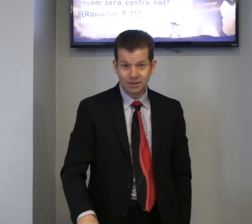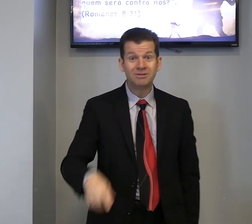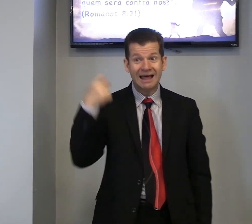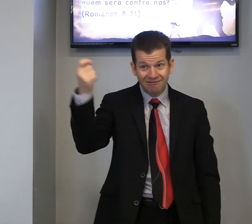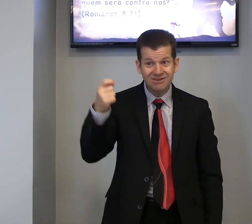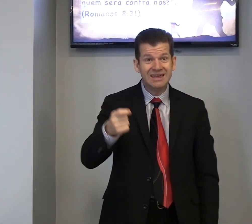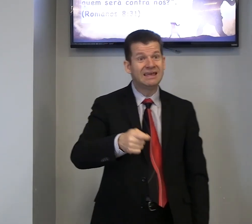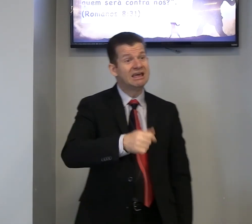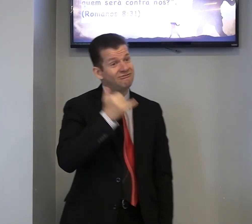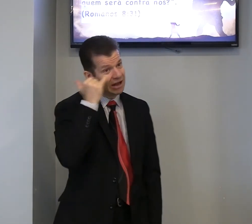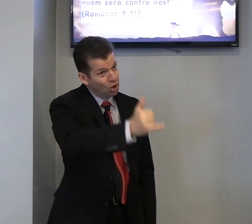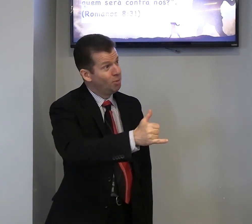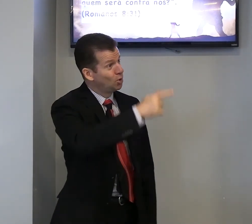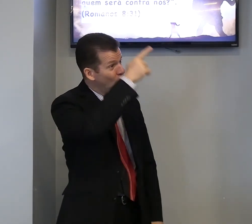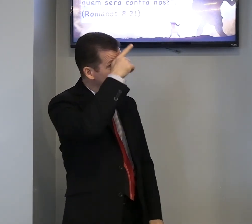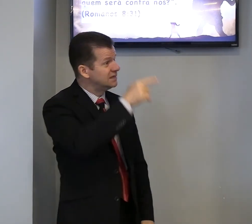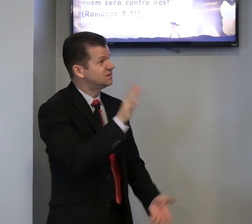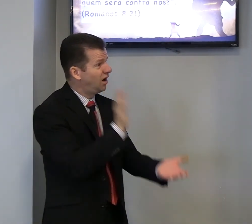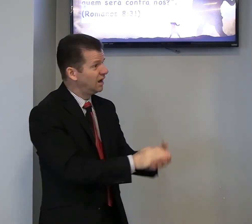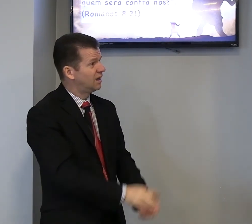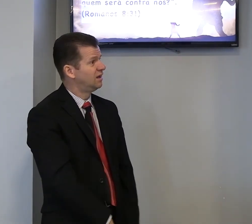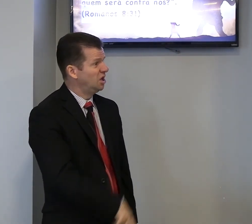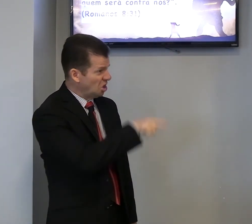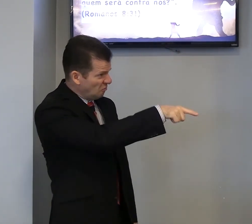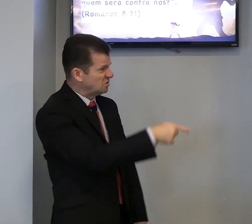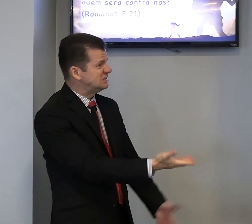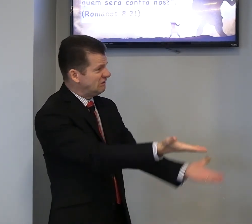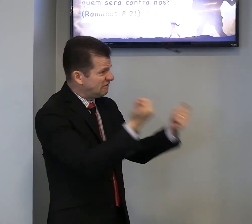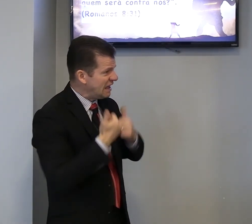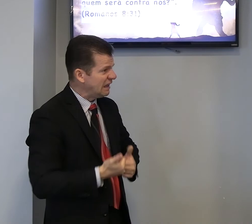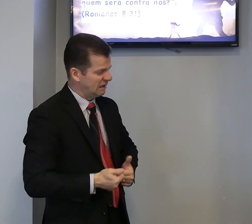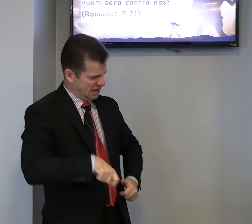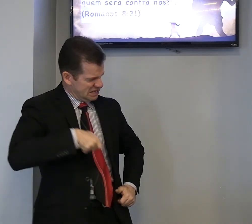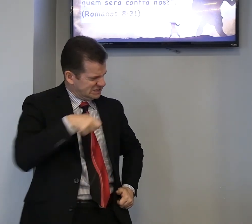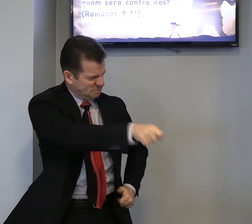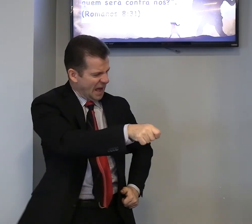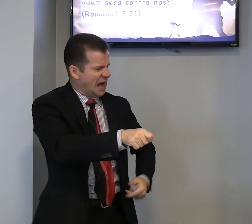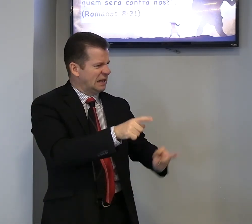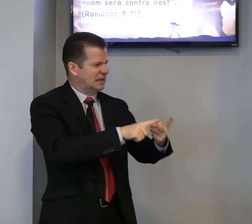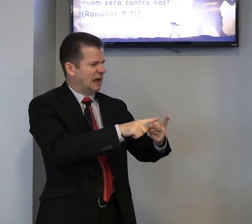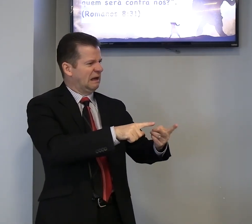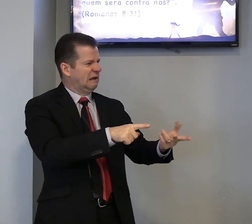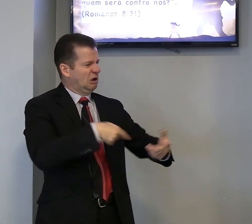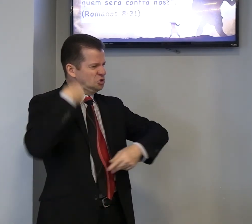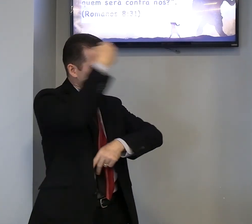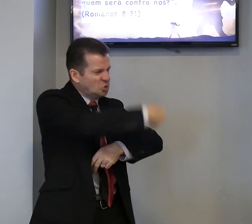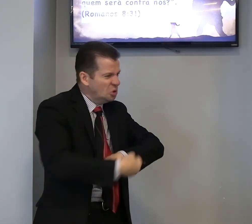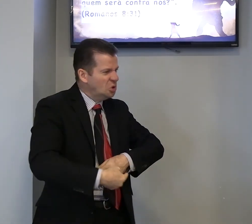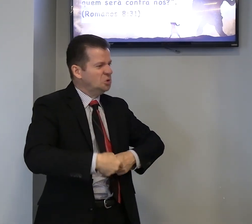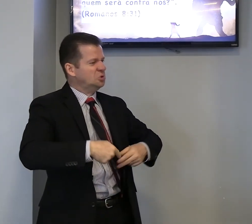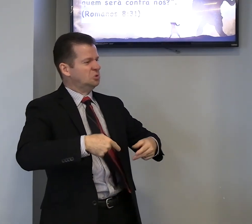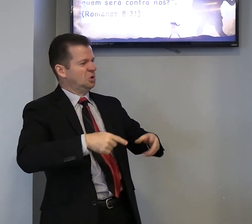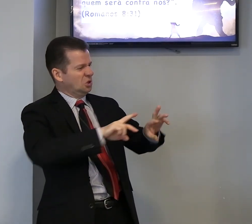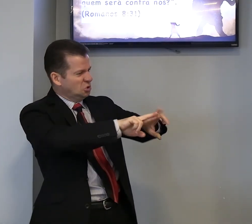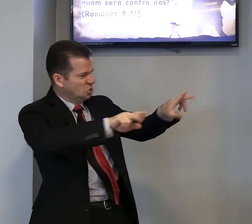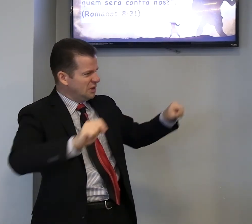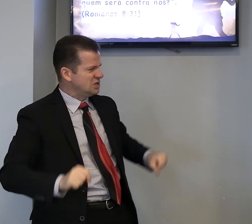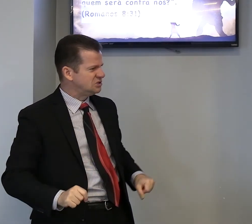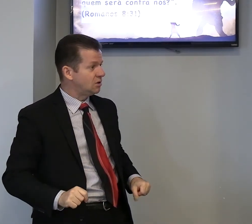então, Davi, falou, para o Golias, olha, você, vem, espada, escudo, tudo isso,